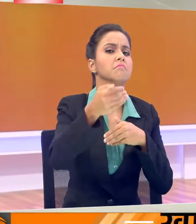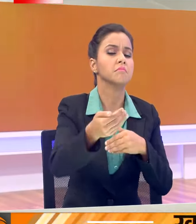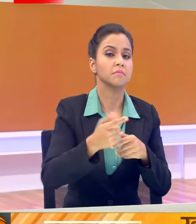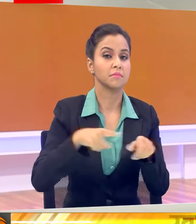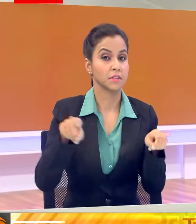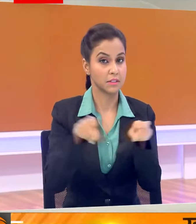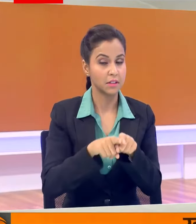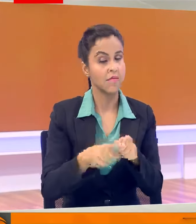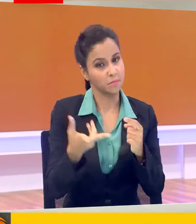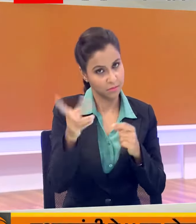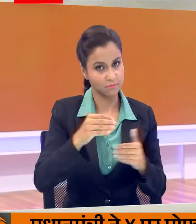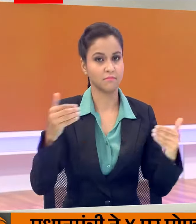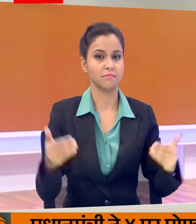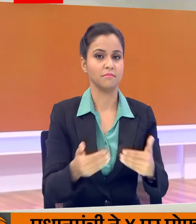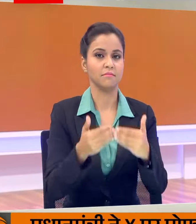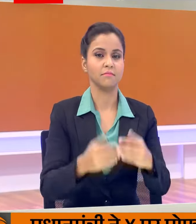के साथ हम फिर मिलेंगे